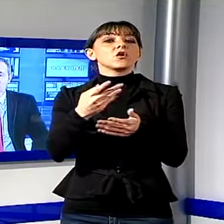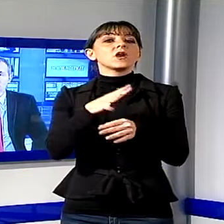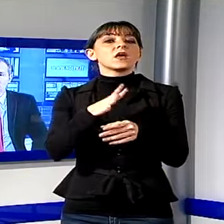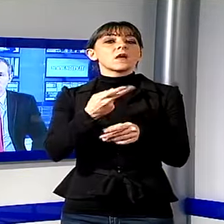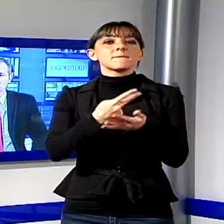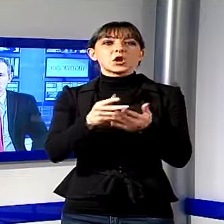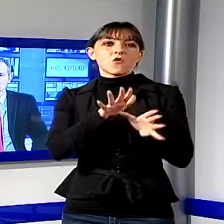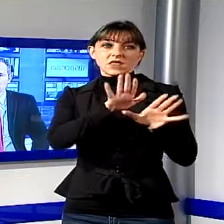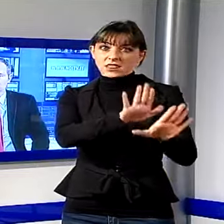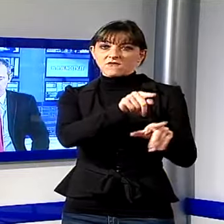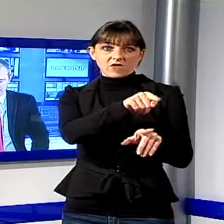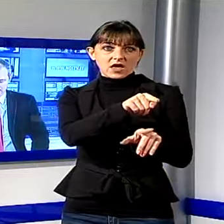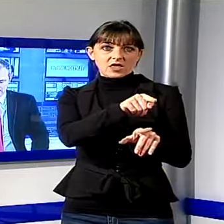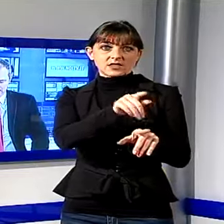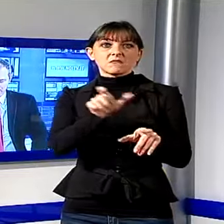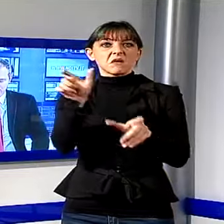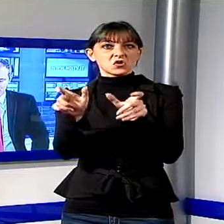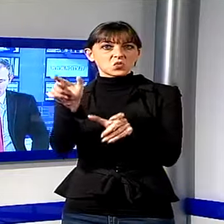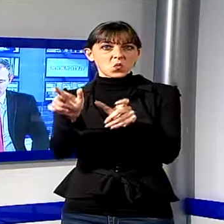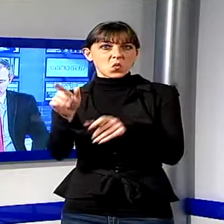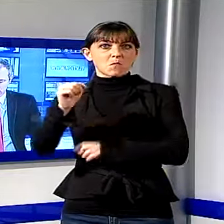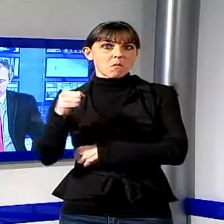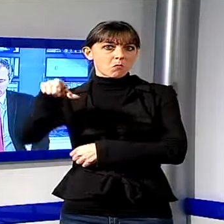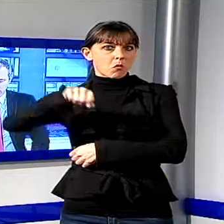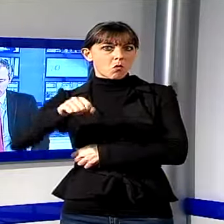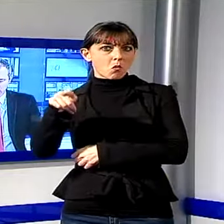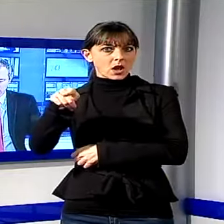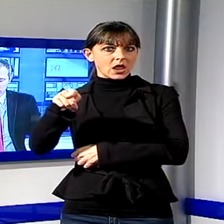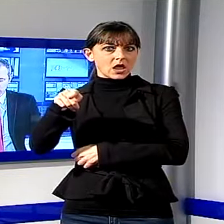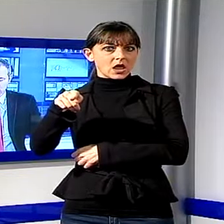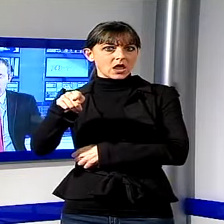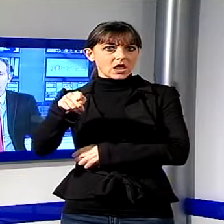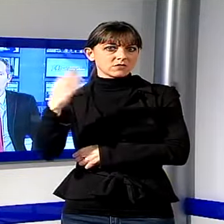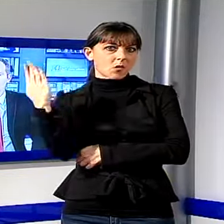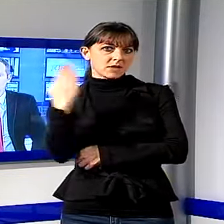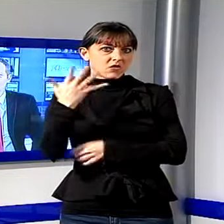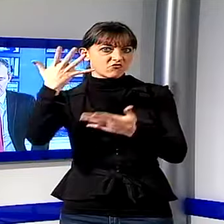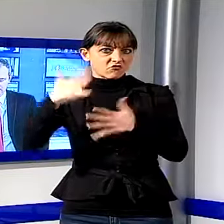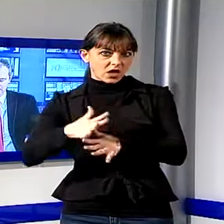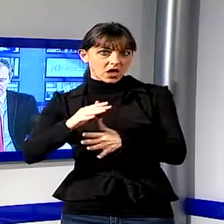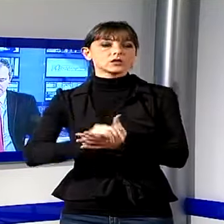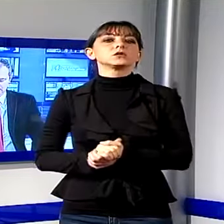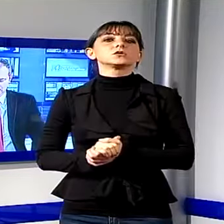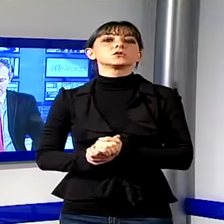intimiditi dalla baby gang. Alla fine ai cinque è stata imposta la misura cautelare della permanenza in casa